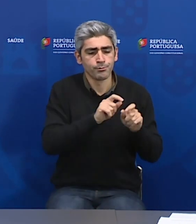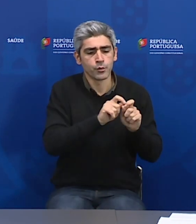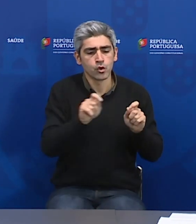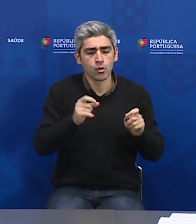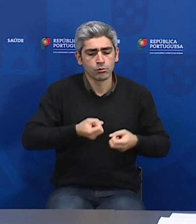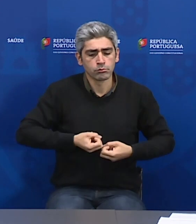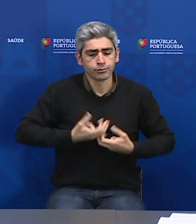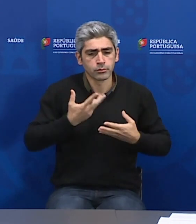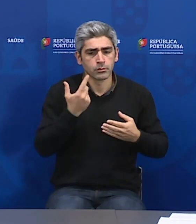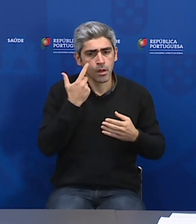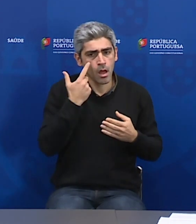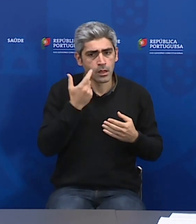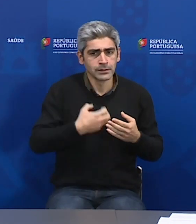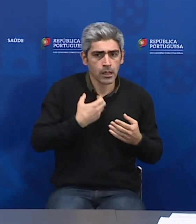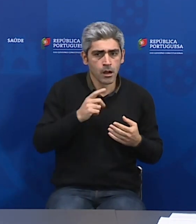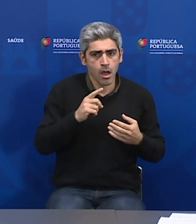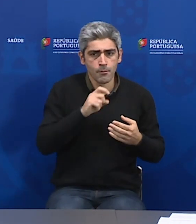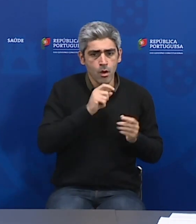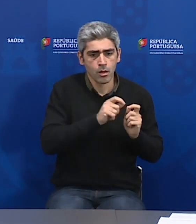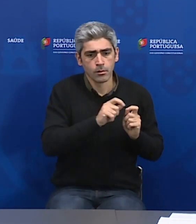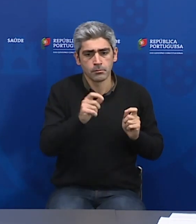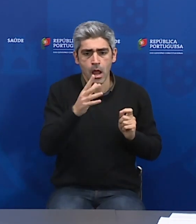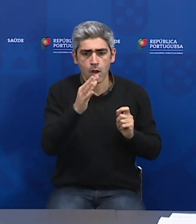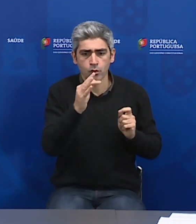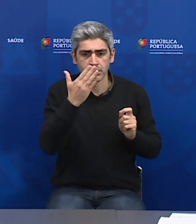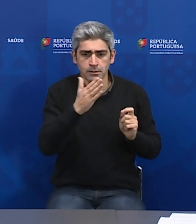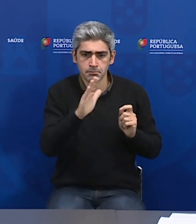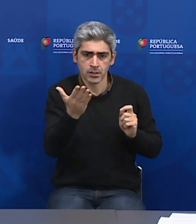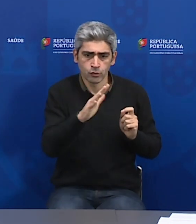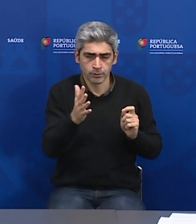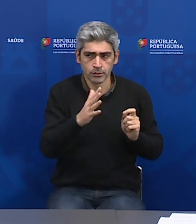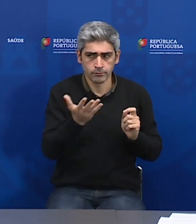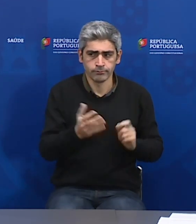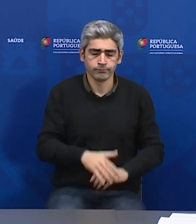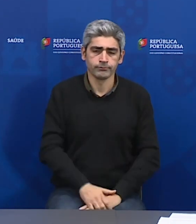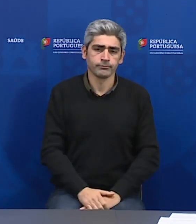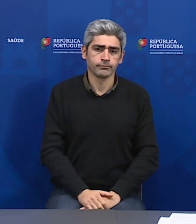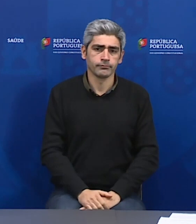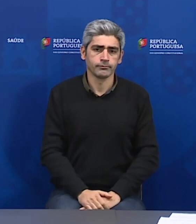incubação que sabemos vai mais ou menos até hoje que já existe, tanto quanto sabemos hoje.